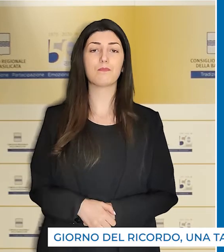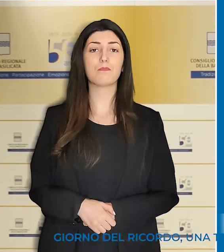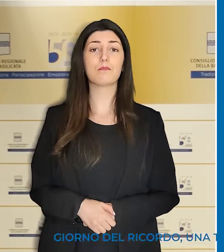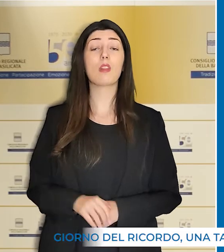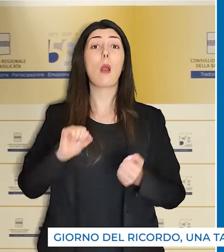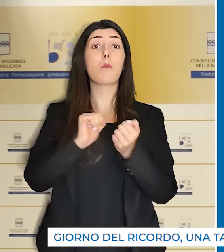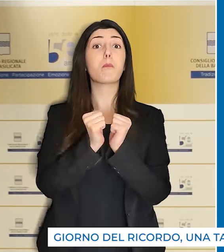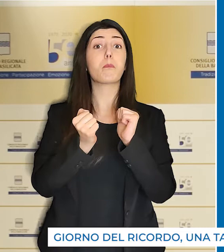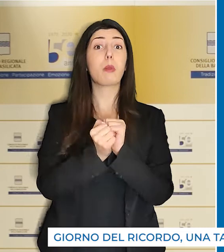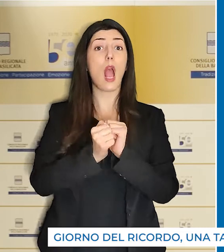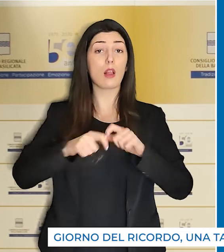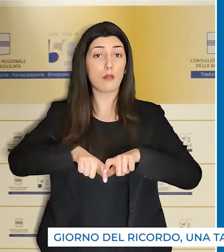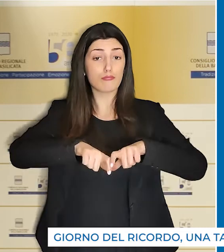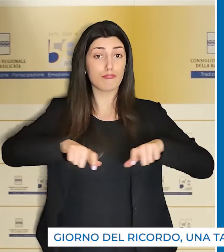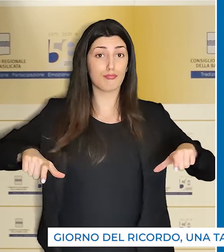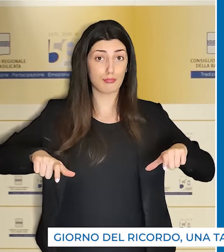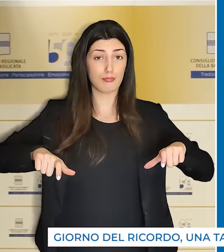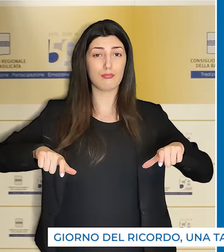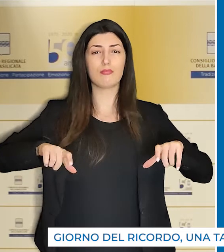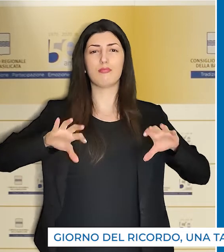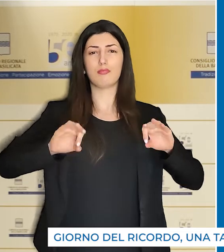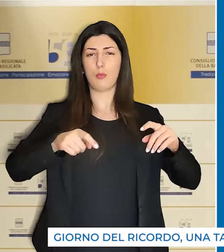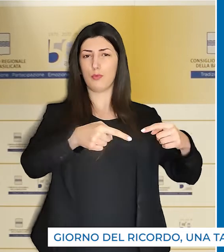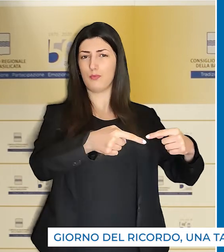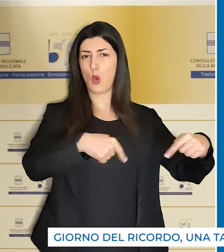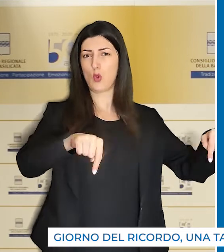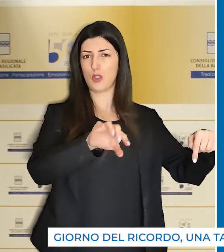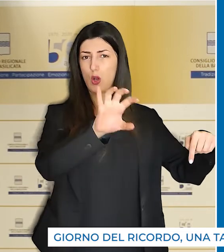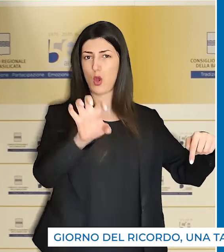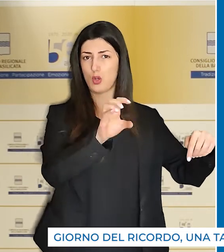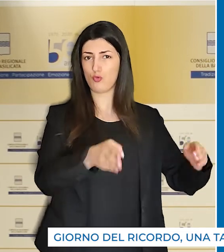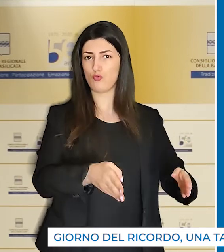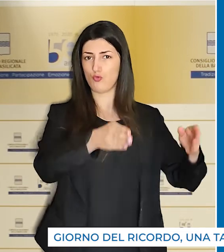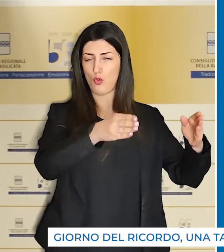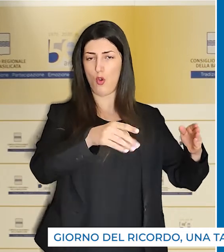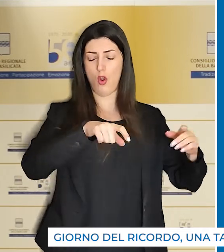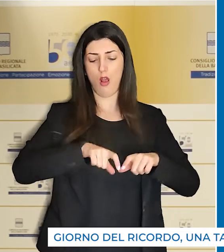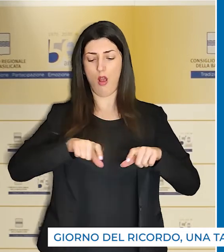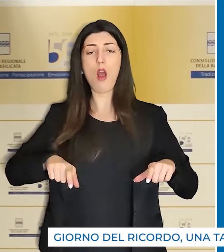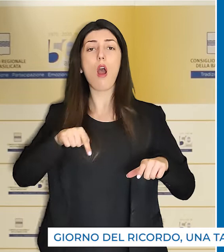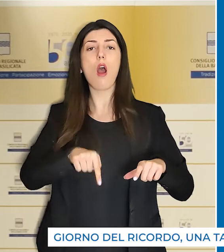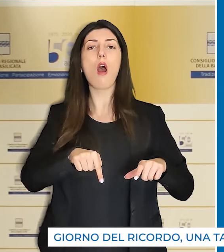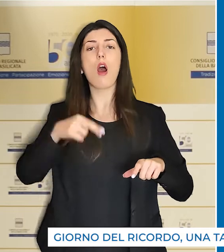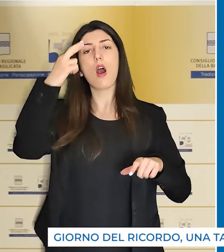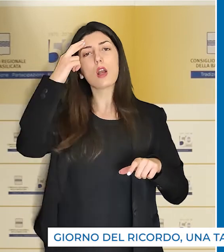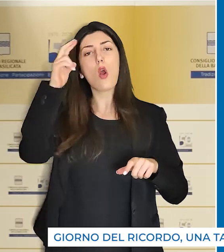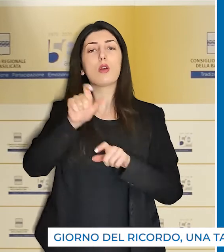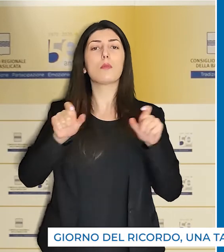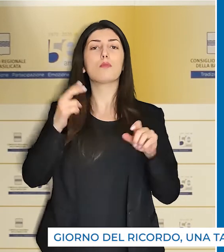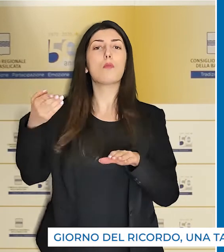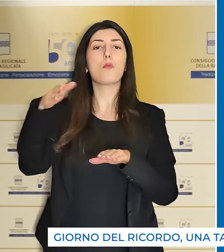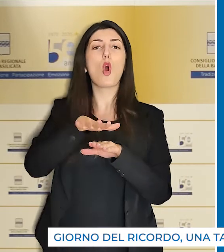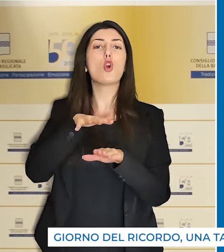pietra di un ciampo dinanzi al portone della sede, a perenne memoria delle vittime della Shoah.